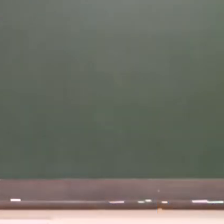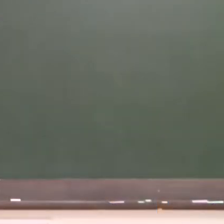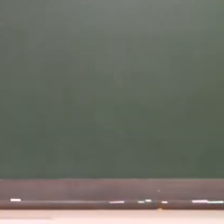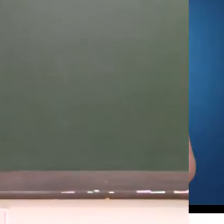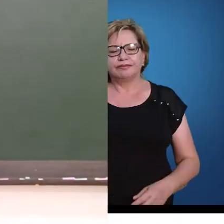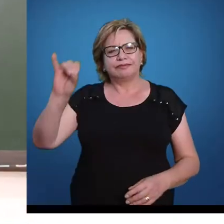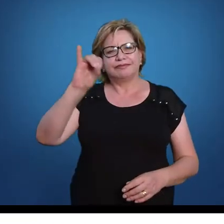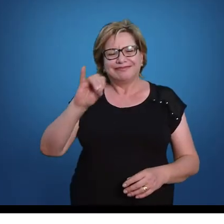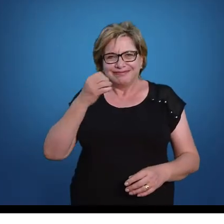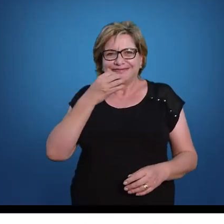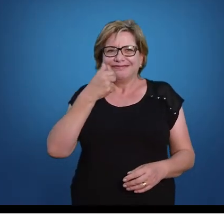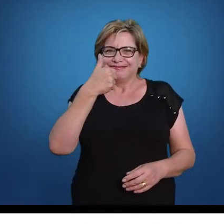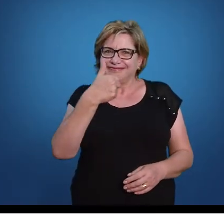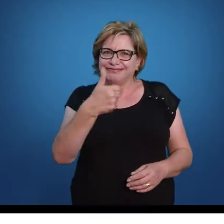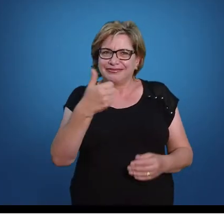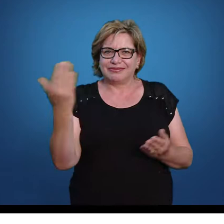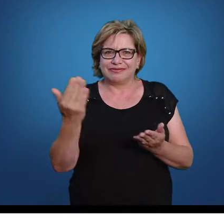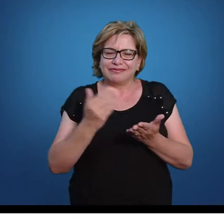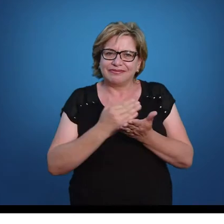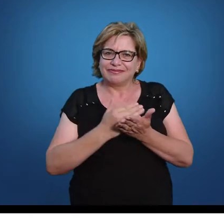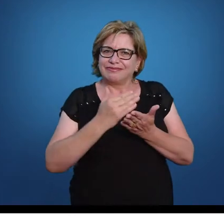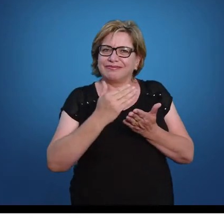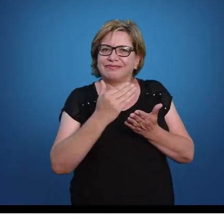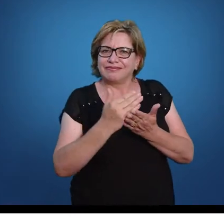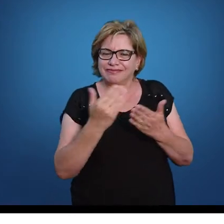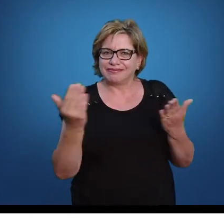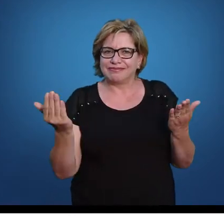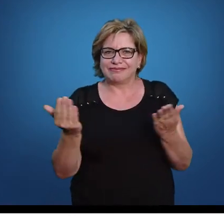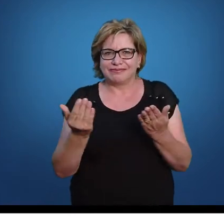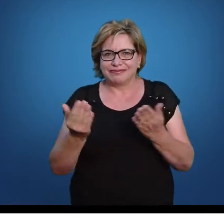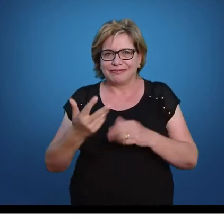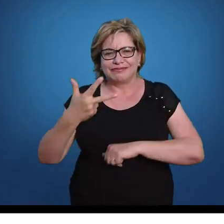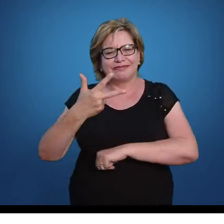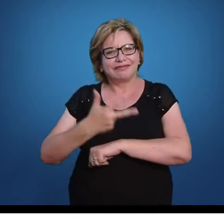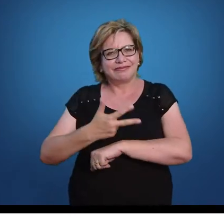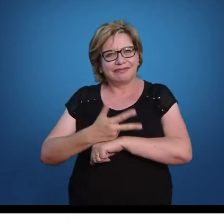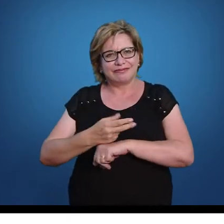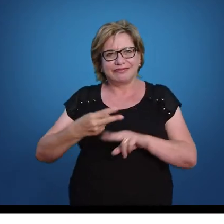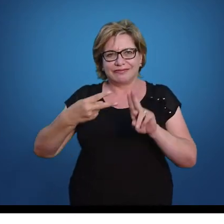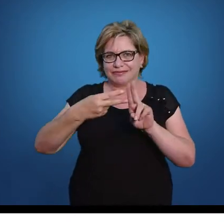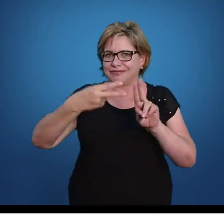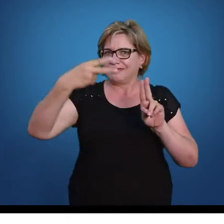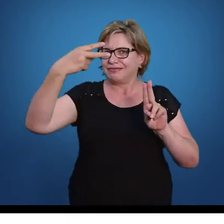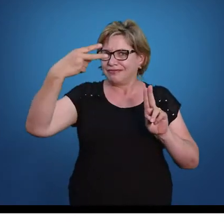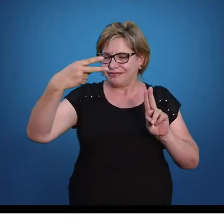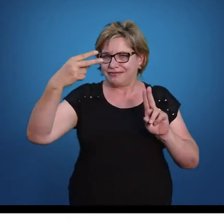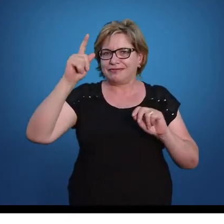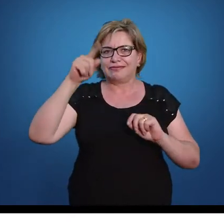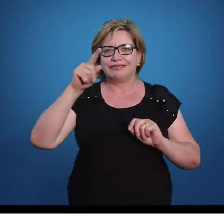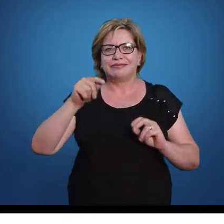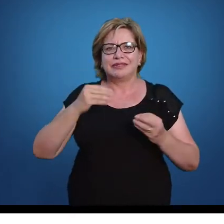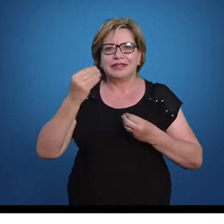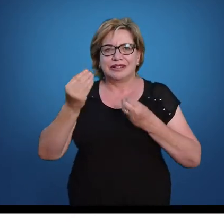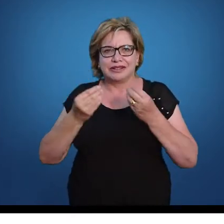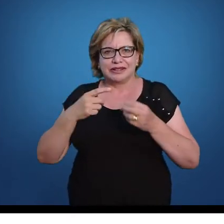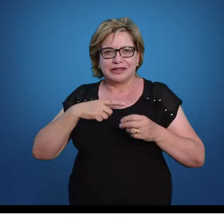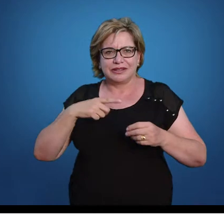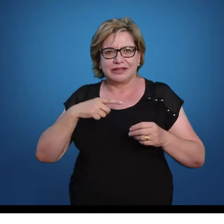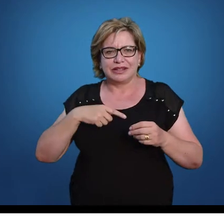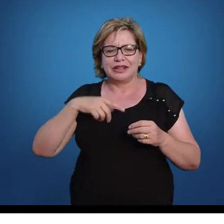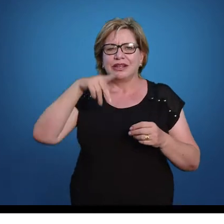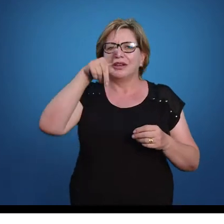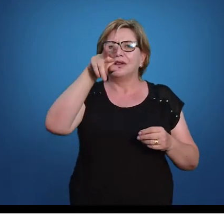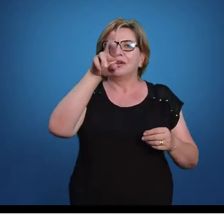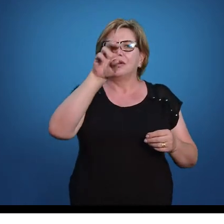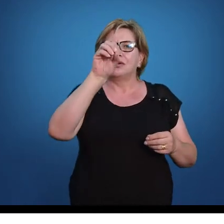Olá pessoal, tudo bem? Então a gente vai iniciar hoje a nossa videoaula da unidade 2. A unidade 2 contempla produtos